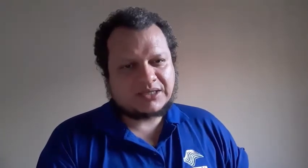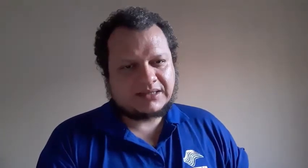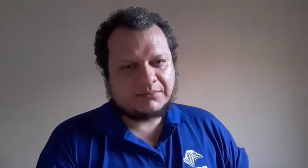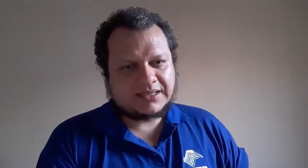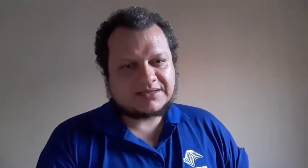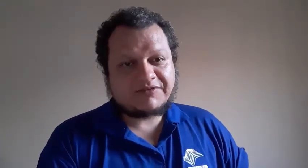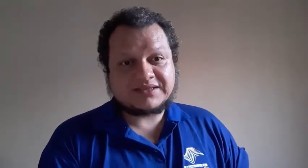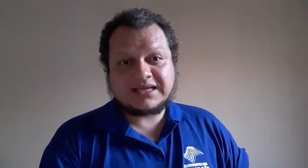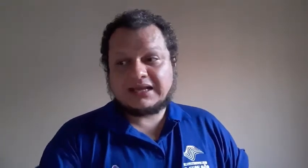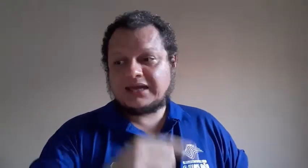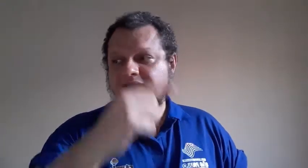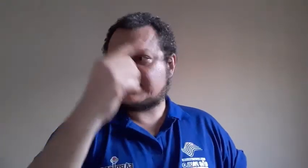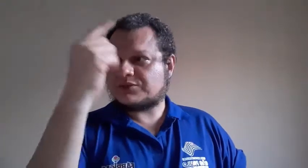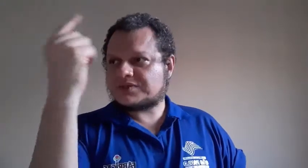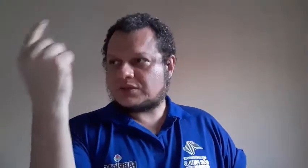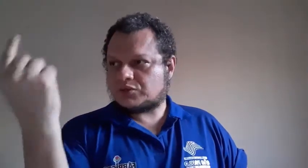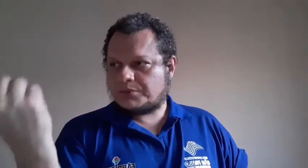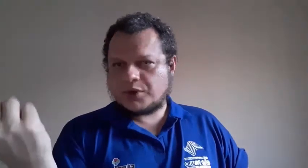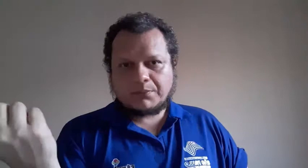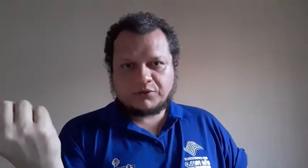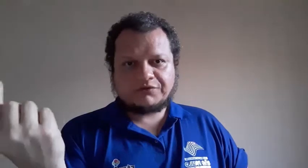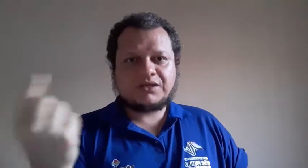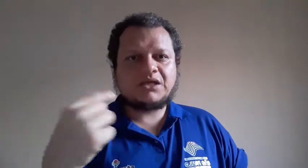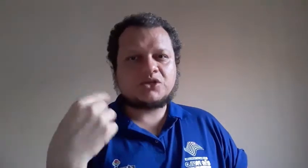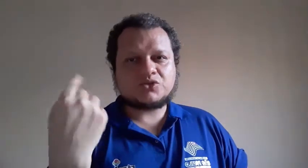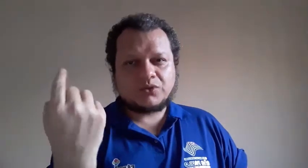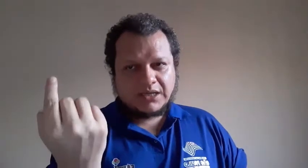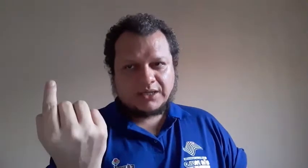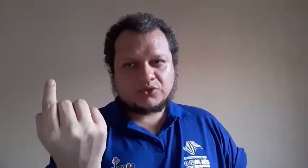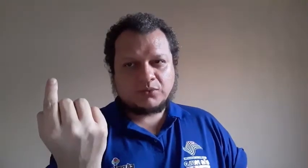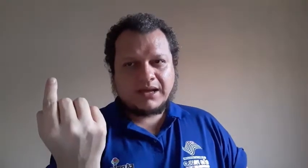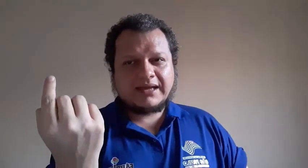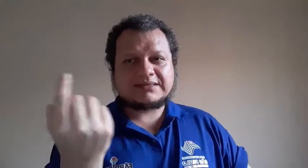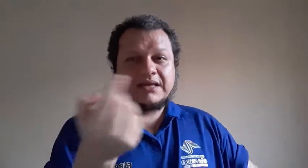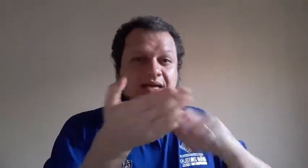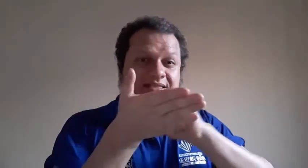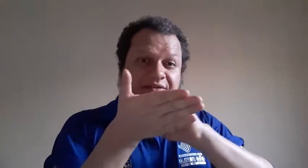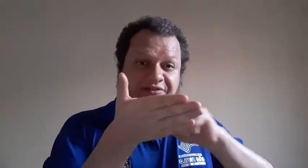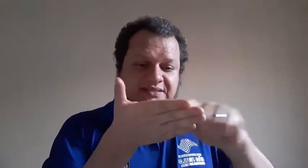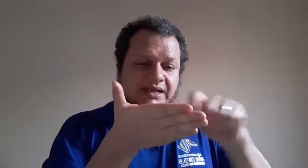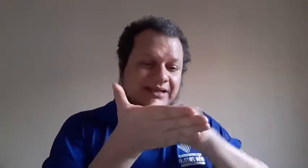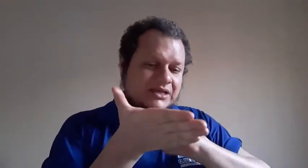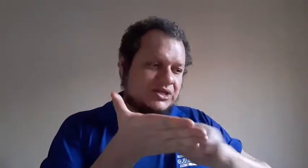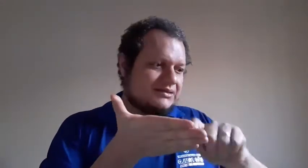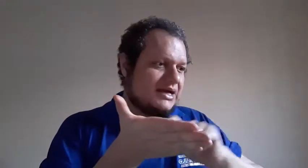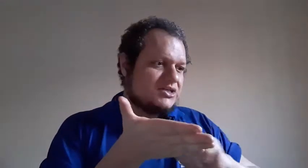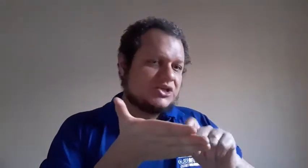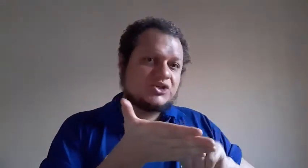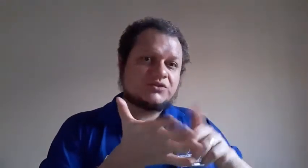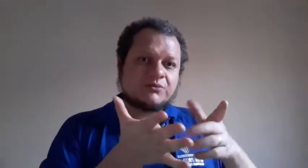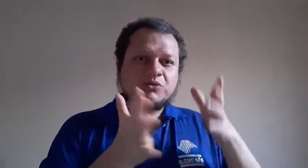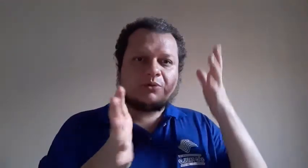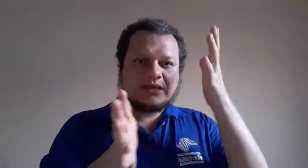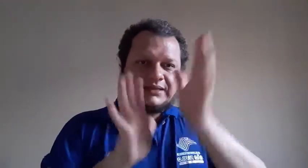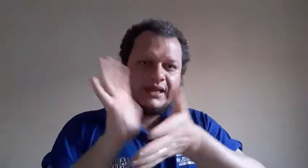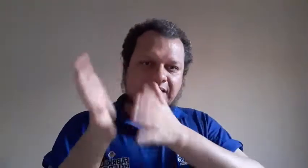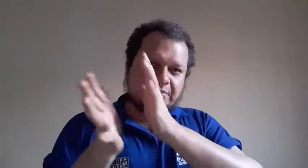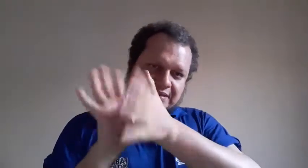também. Você vai fazer além da tradução do próprio vídeo e tudo mais, você vai fazer a legendagem disso. Vamos supor que tenha litras,